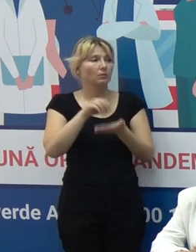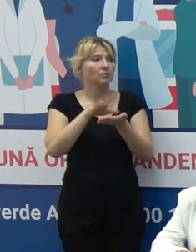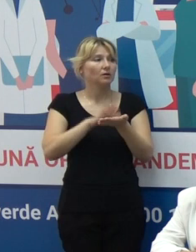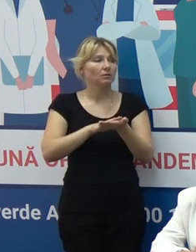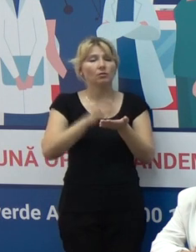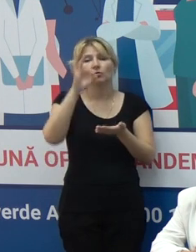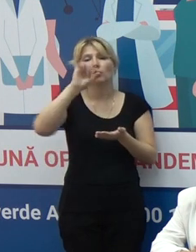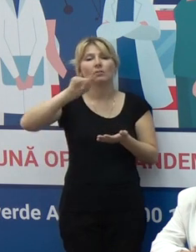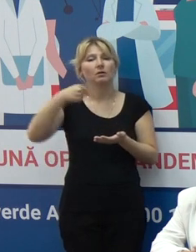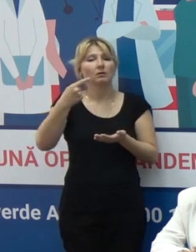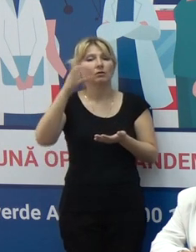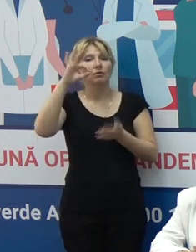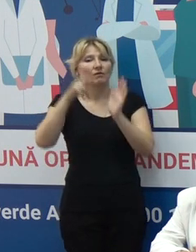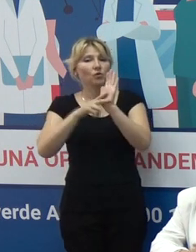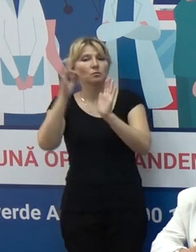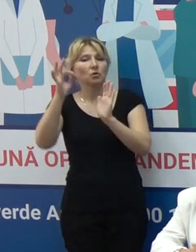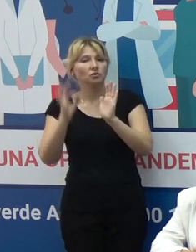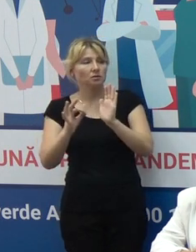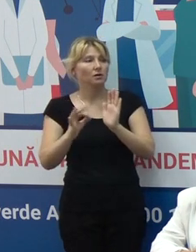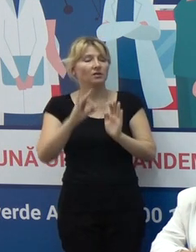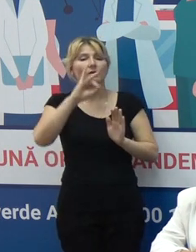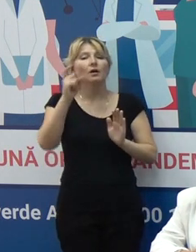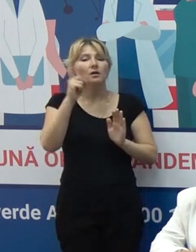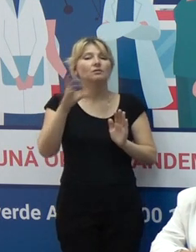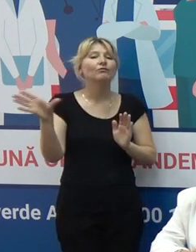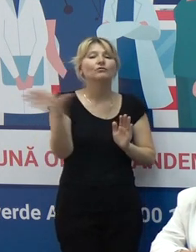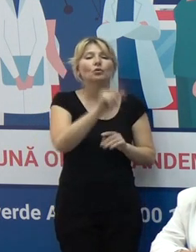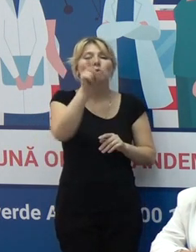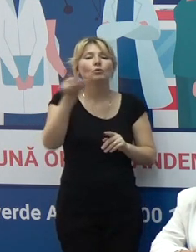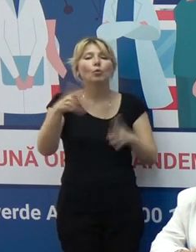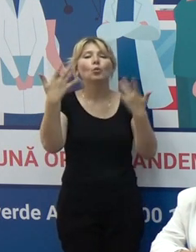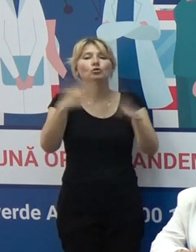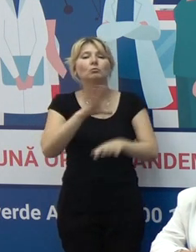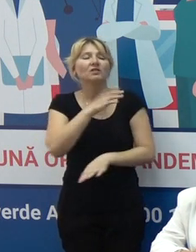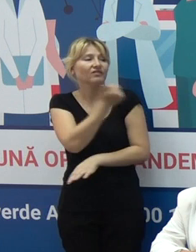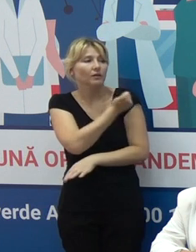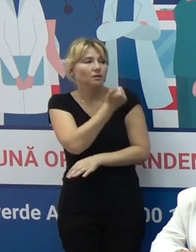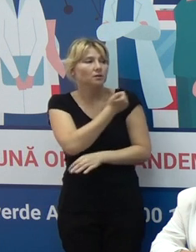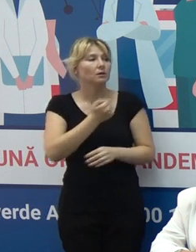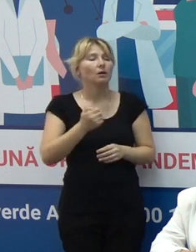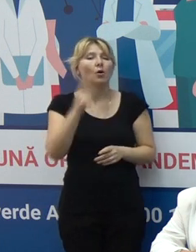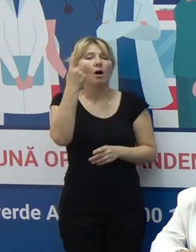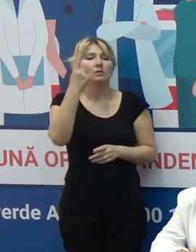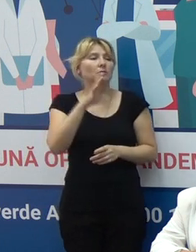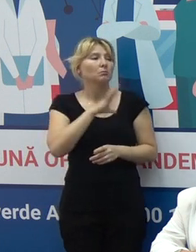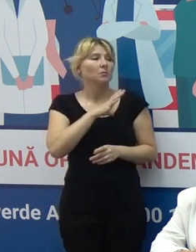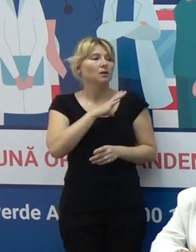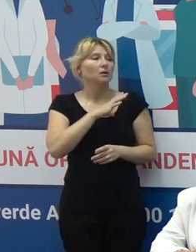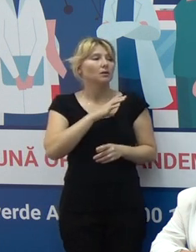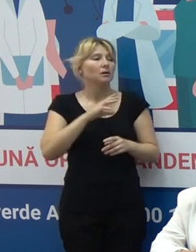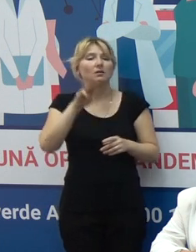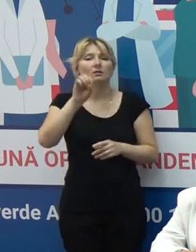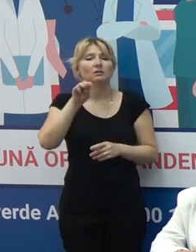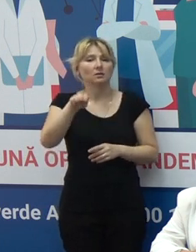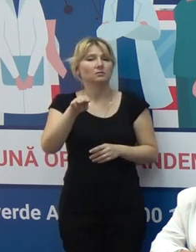constituie 0,3% din totalul persoanele care au fost vaccinate au avut un test COVID-19.